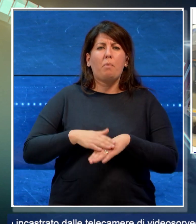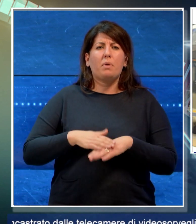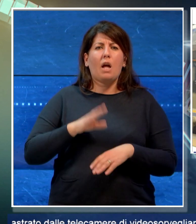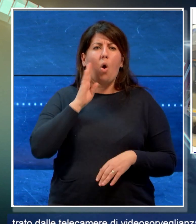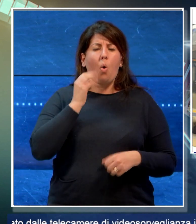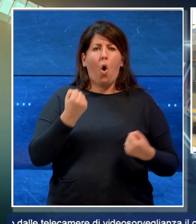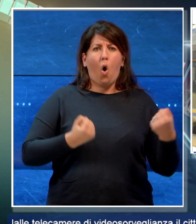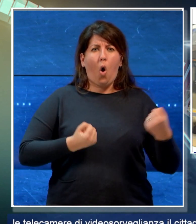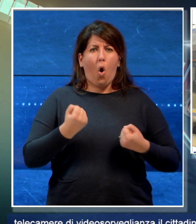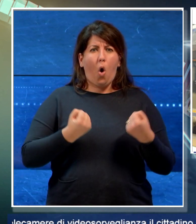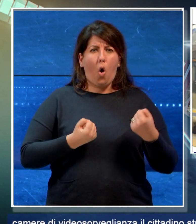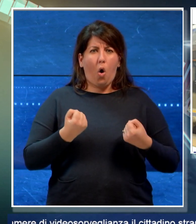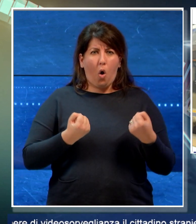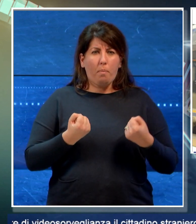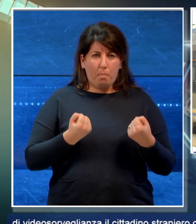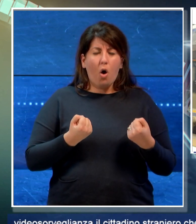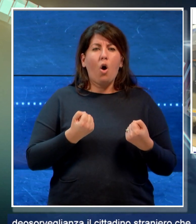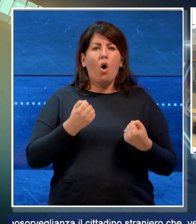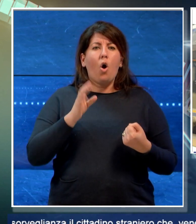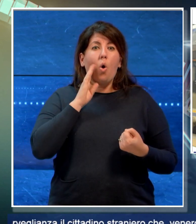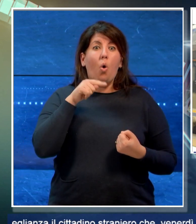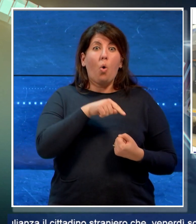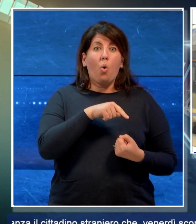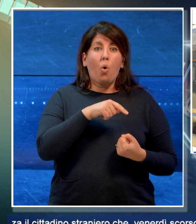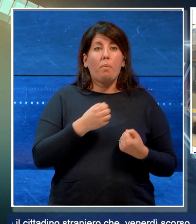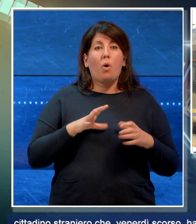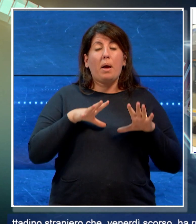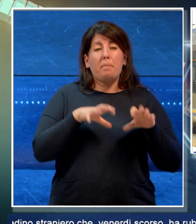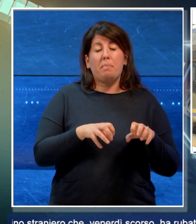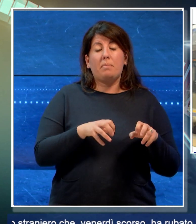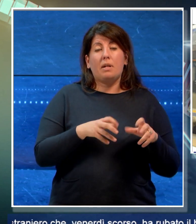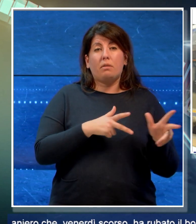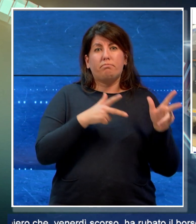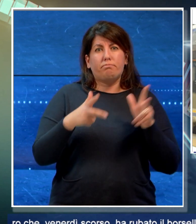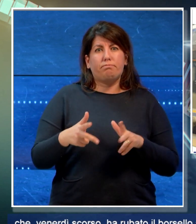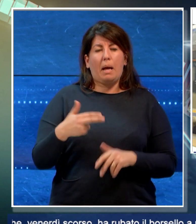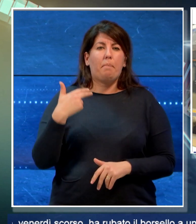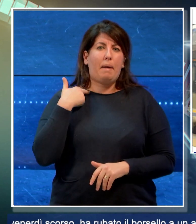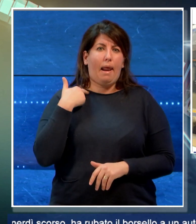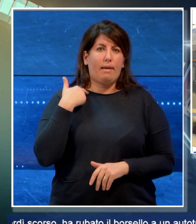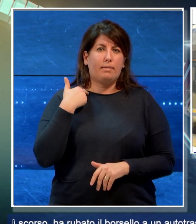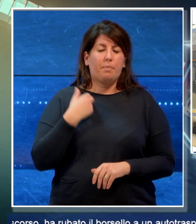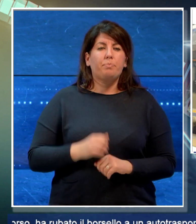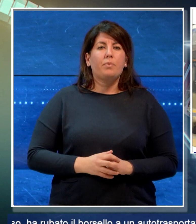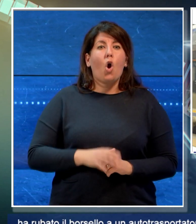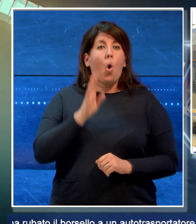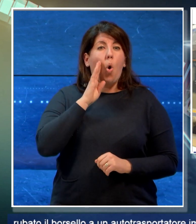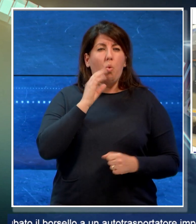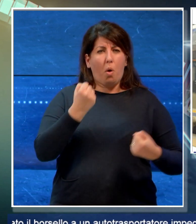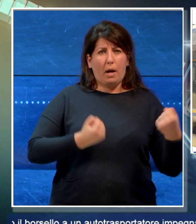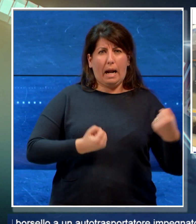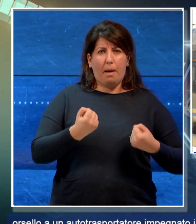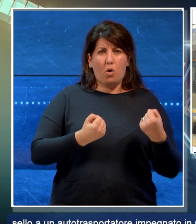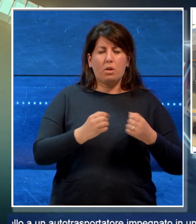impegnato in una consegna a Barletta. Il camionista aveva parcheggiato il suo tir